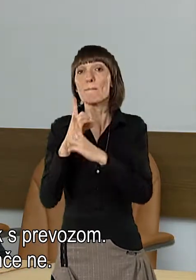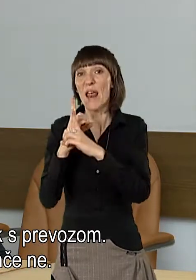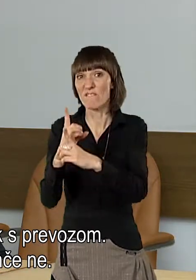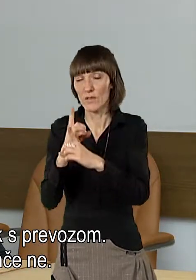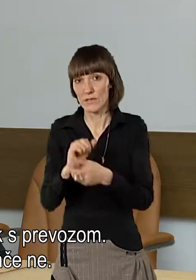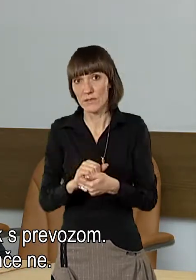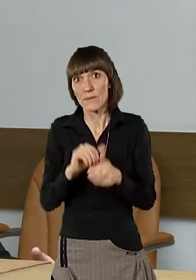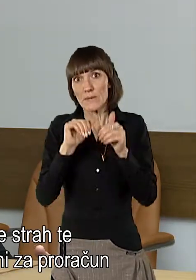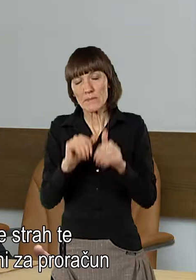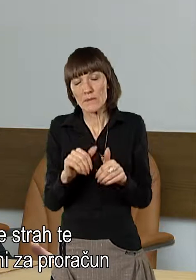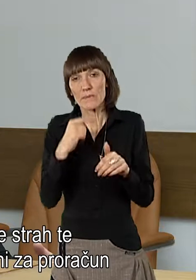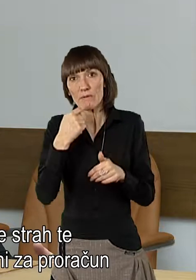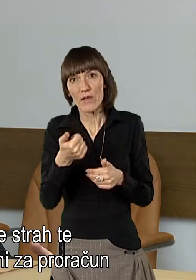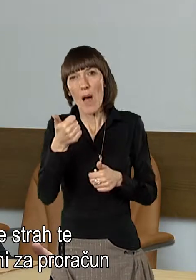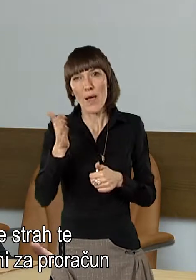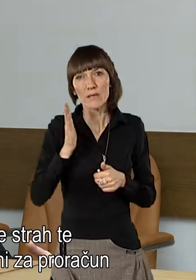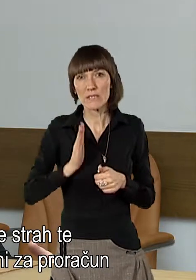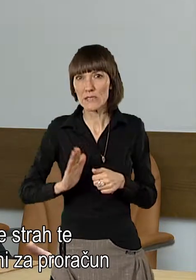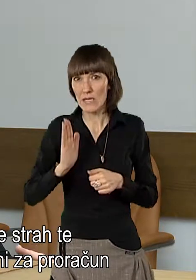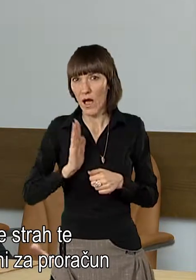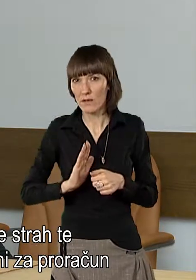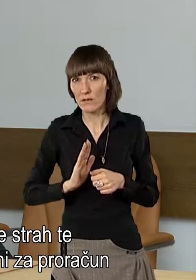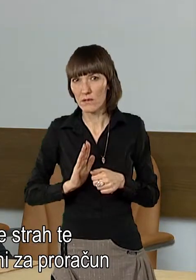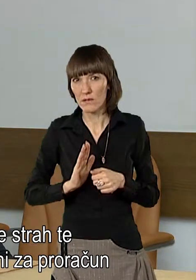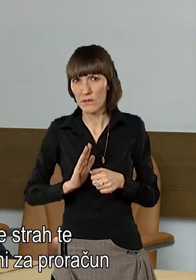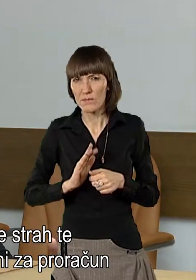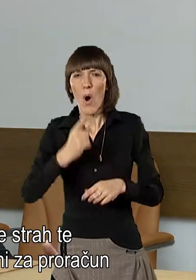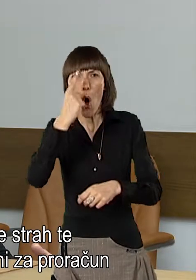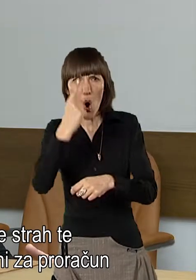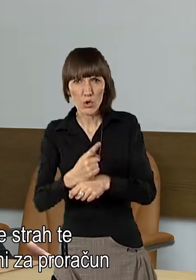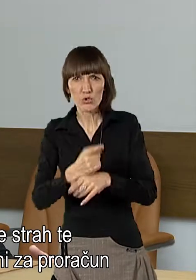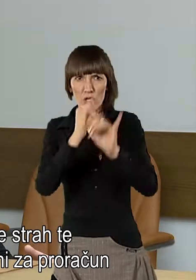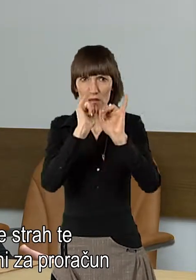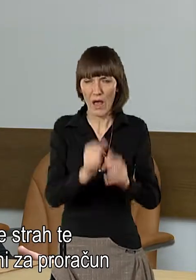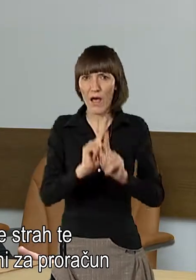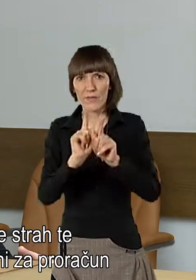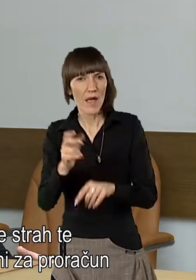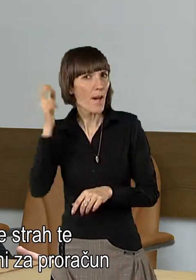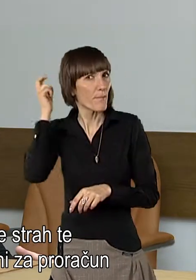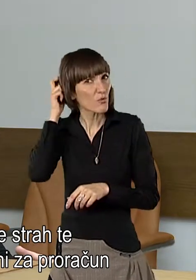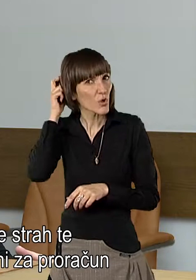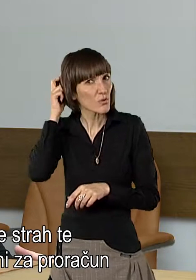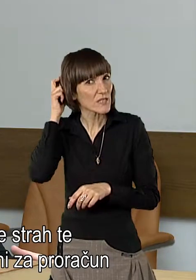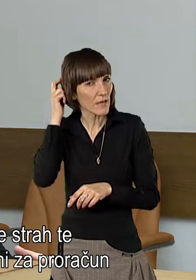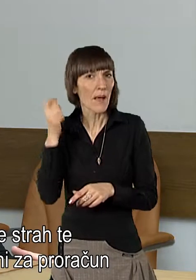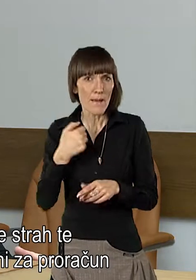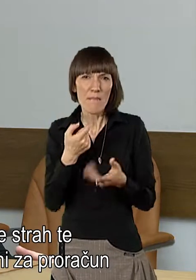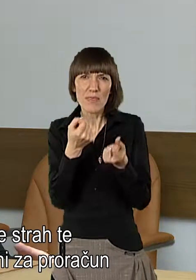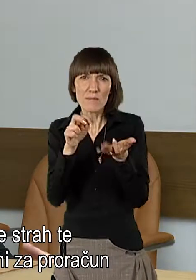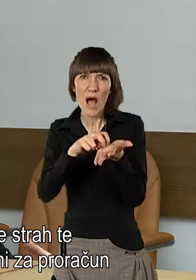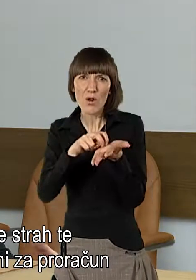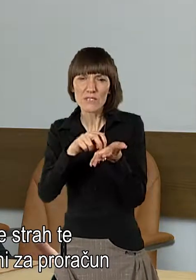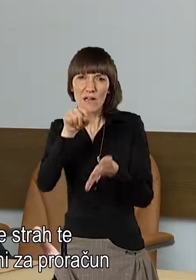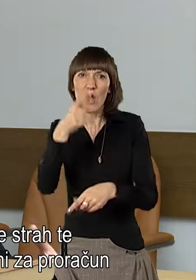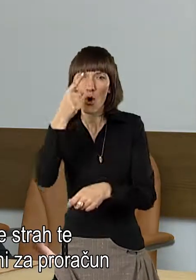ne, tako da, im reka, da me je po eni strani obestvu odločitev, ne. Mislim,